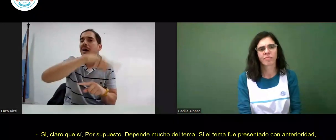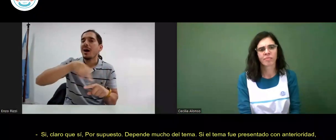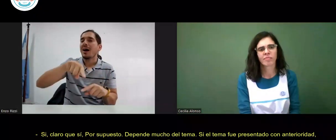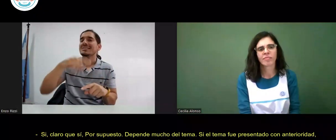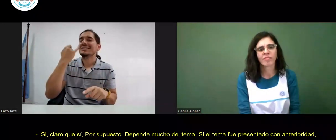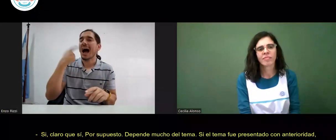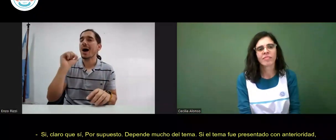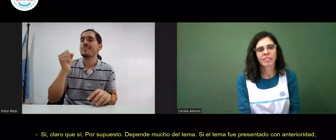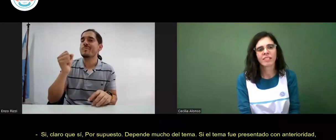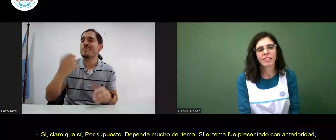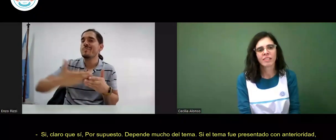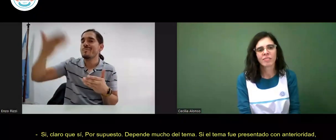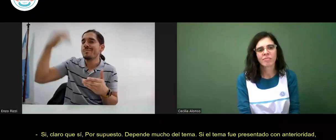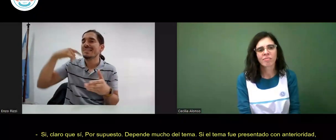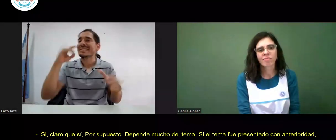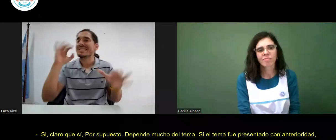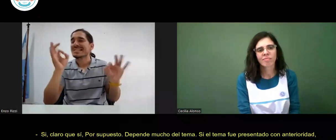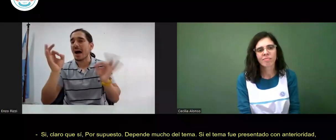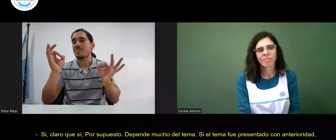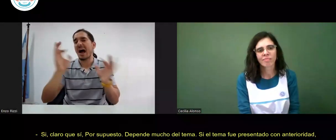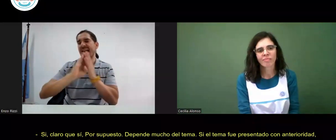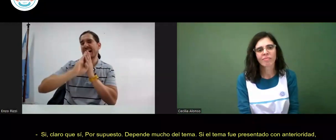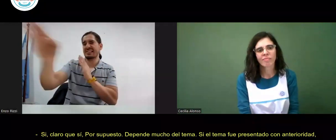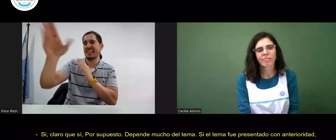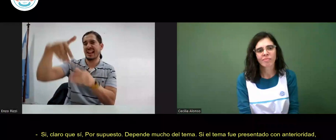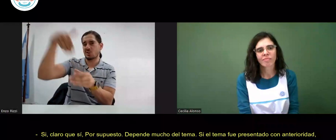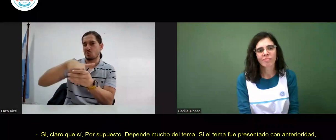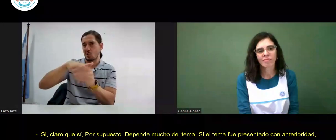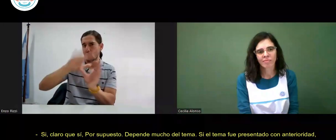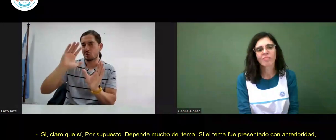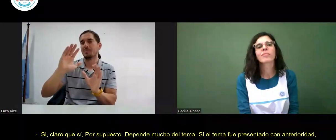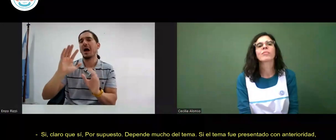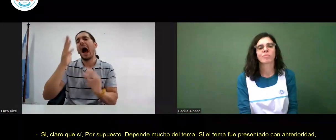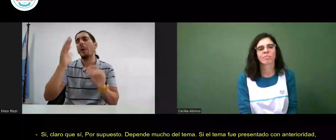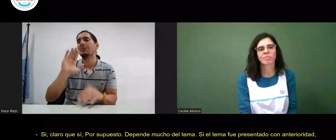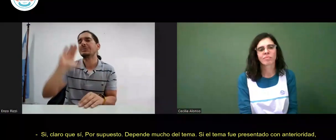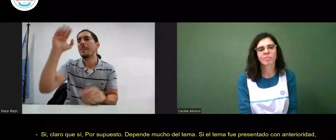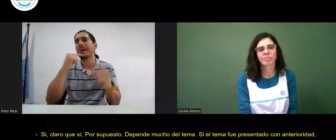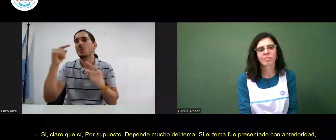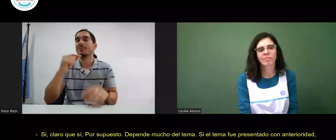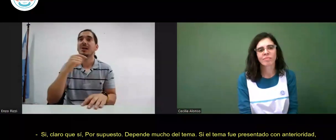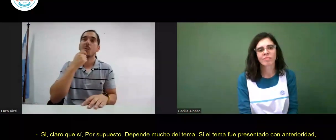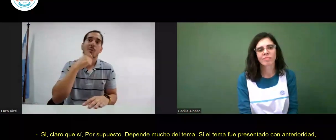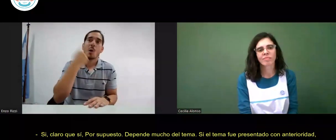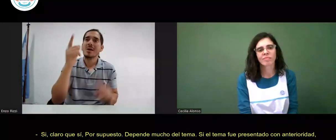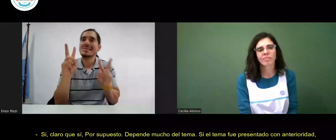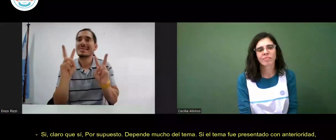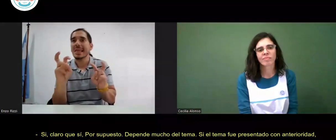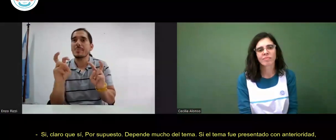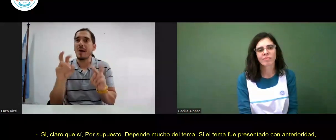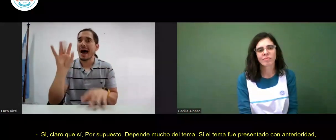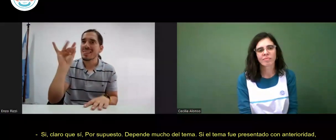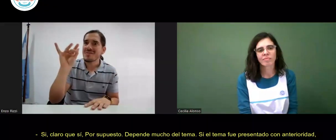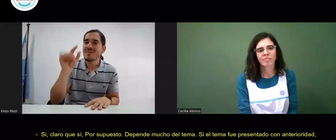el tema fue presentado con anterioridad se procede directamente a la votación puede llegar a surgir alguna